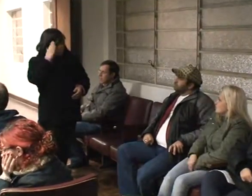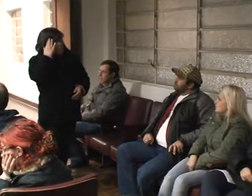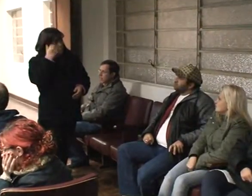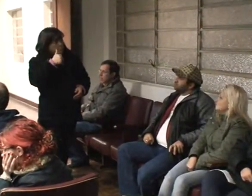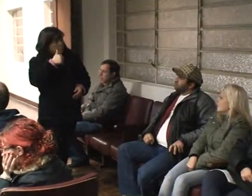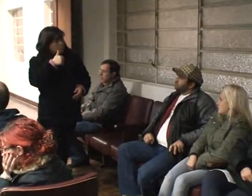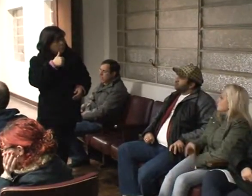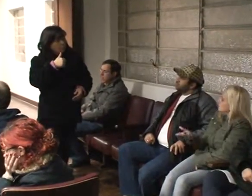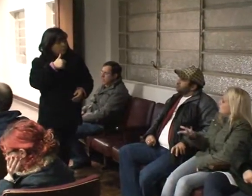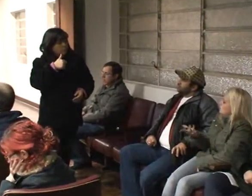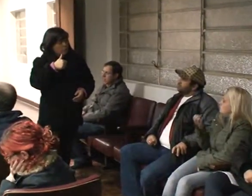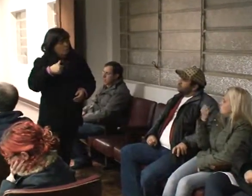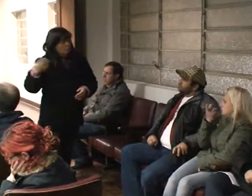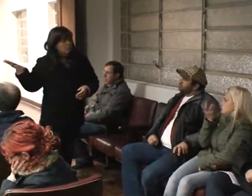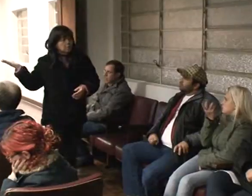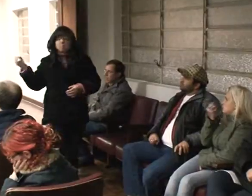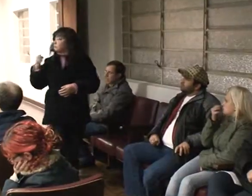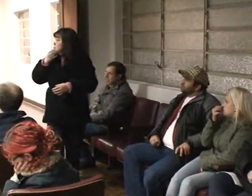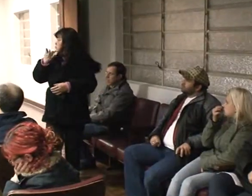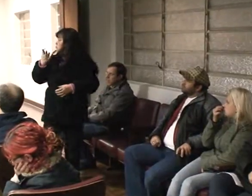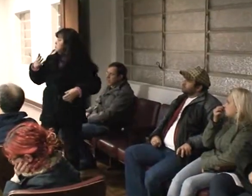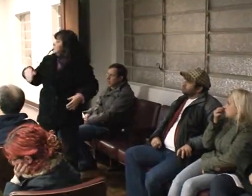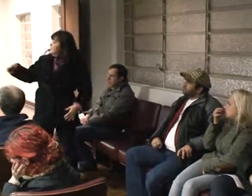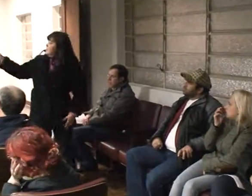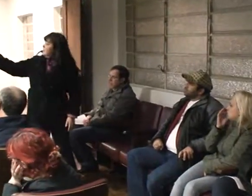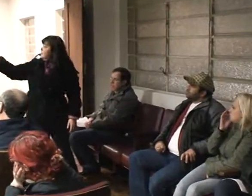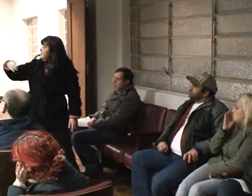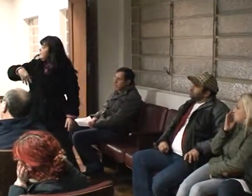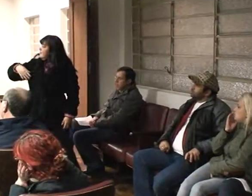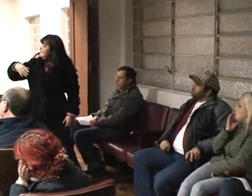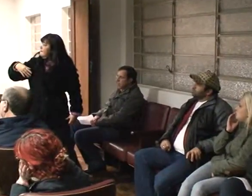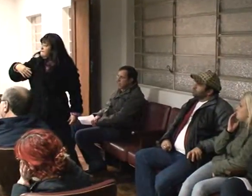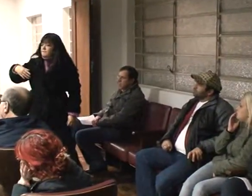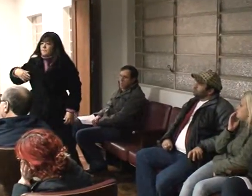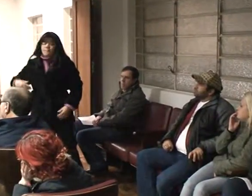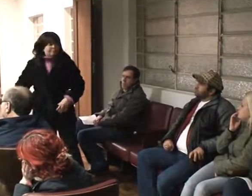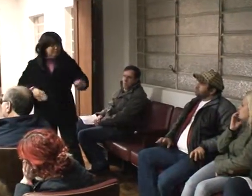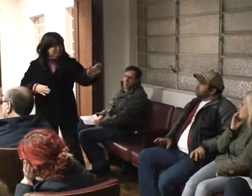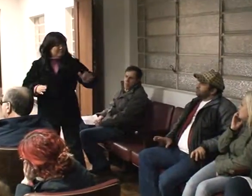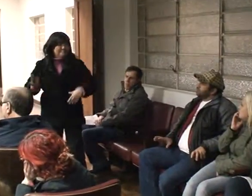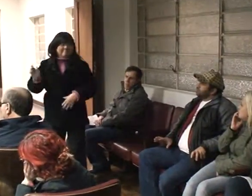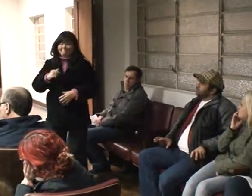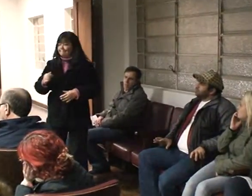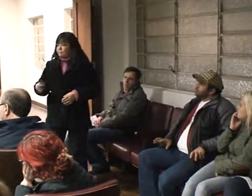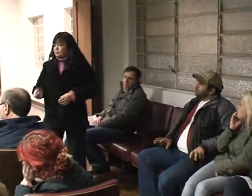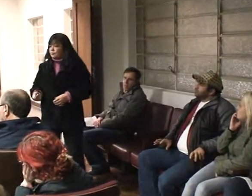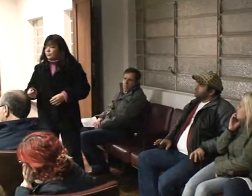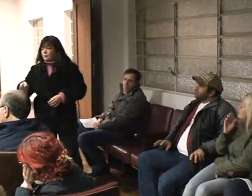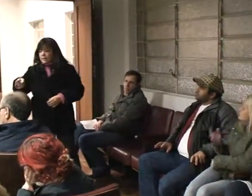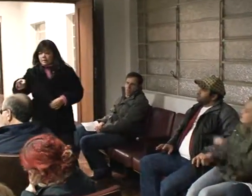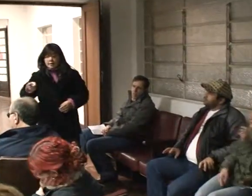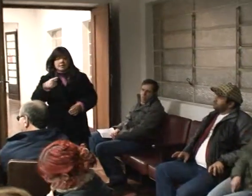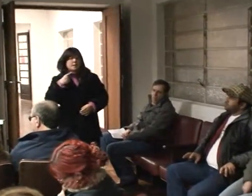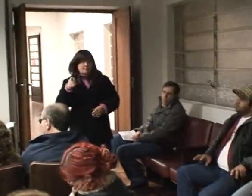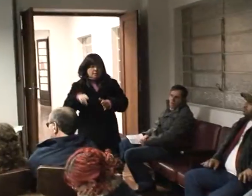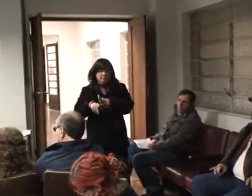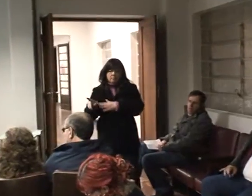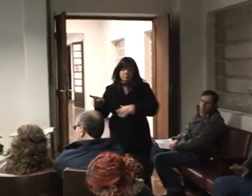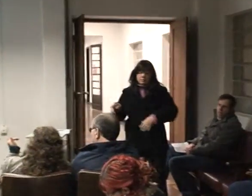para vocês estudarem aí sobre esses aspectos. Obrigado. Terezinha, Fábio. É até interessante assim, né? Colocou-se tudo